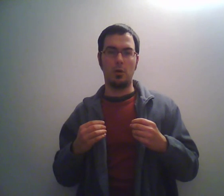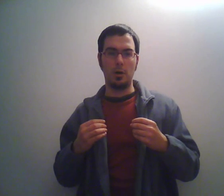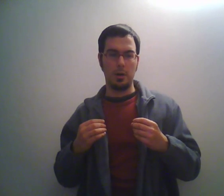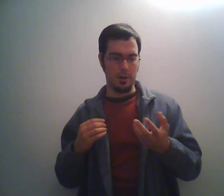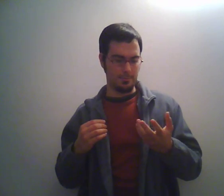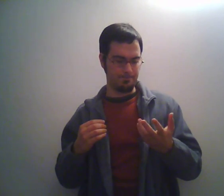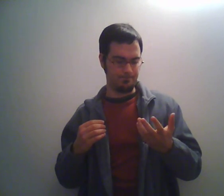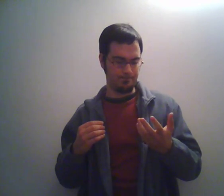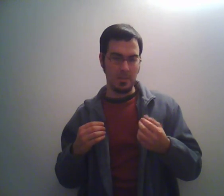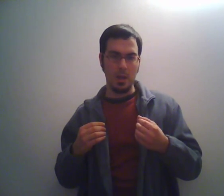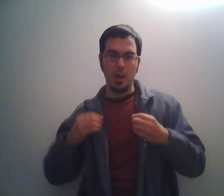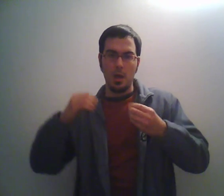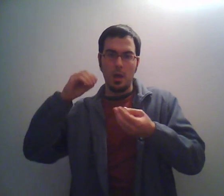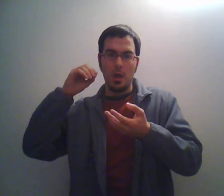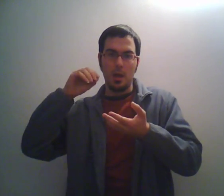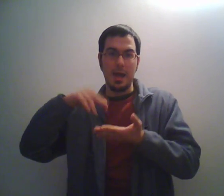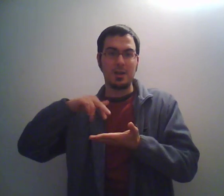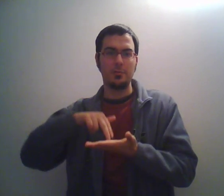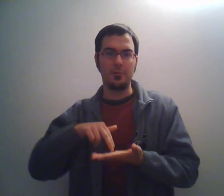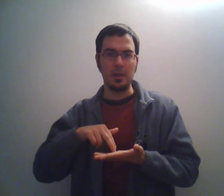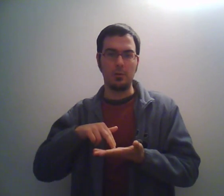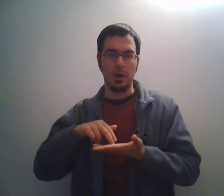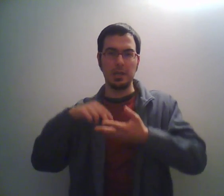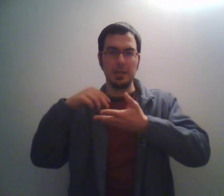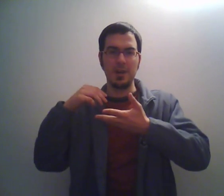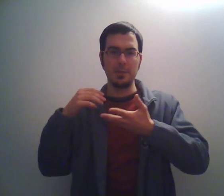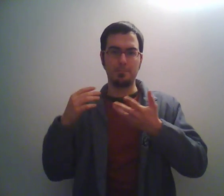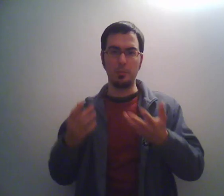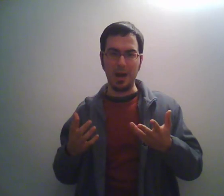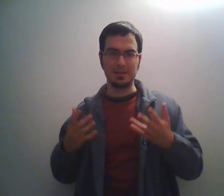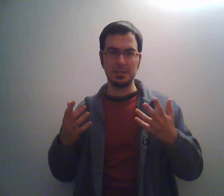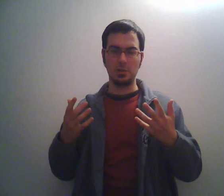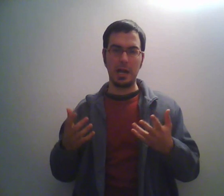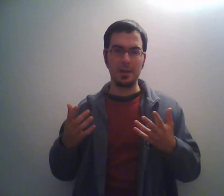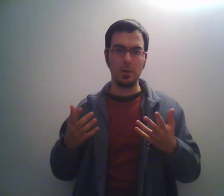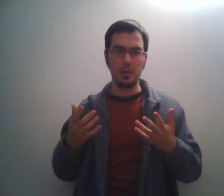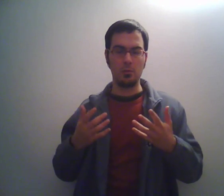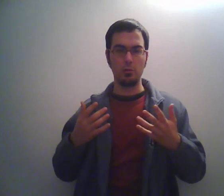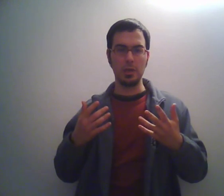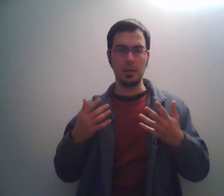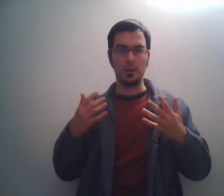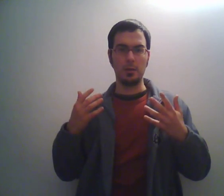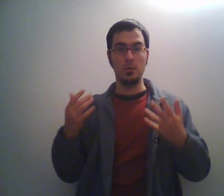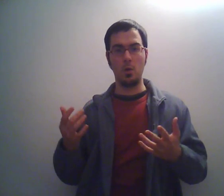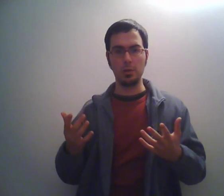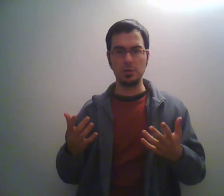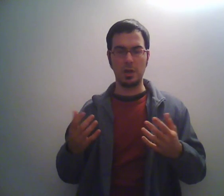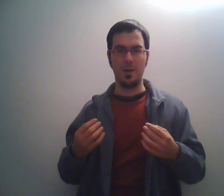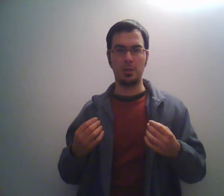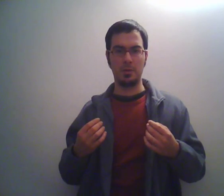le action figure, i vari tupazzi, giocattoli con cui noi giocavamo da